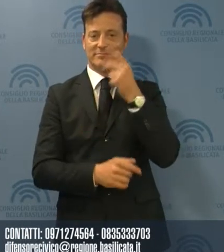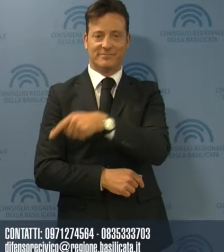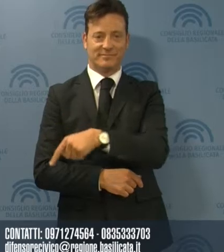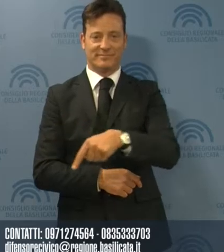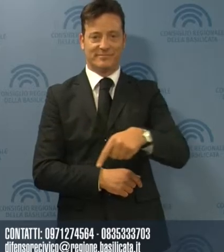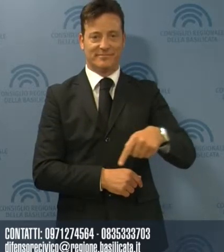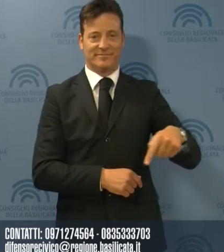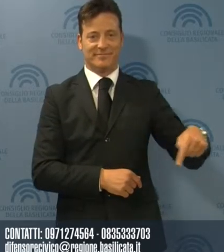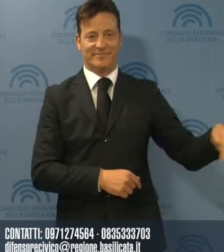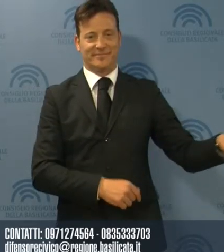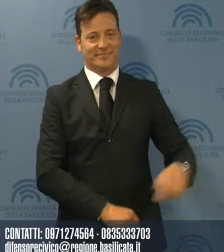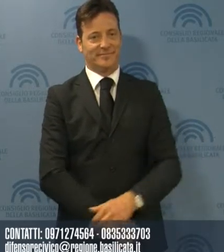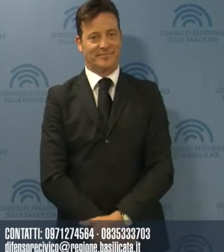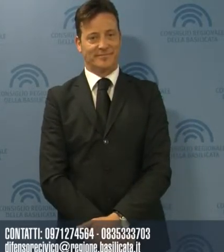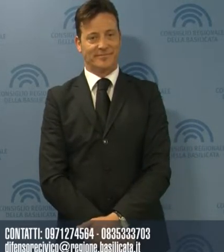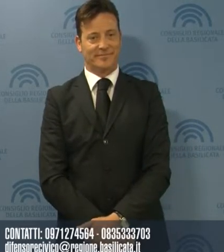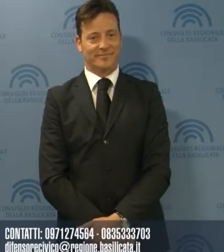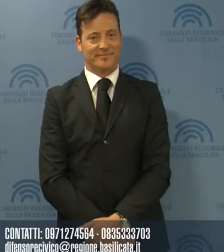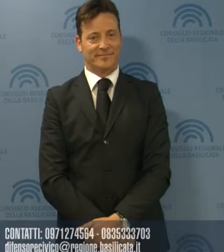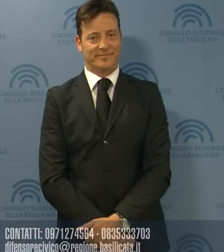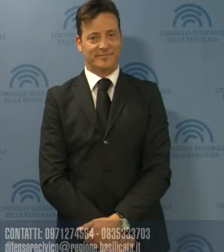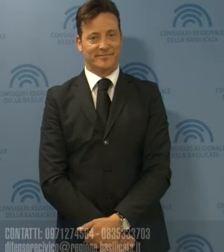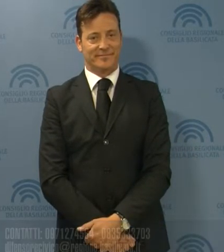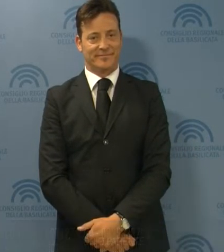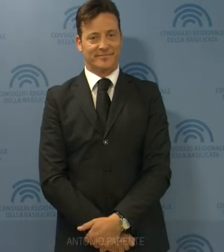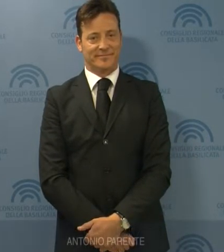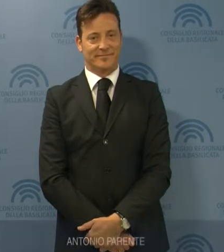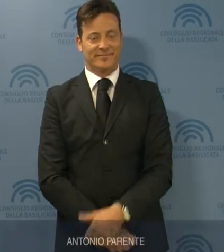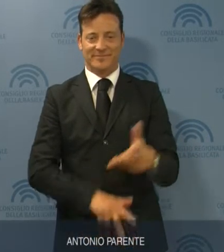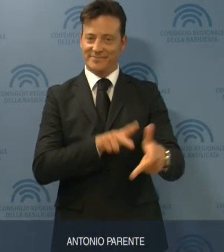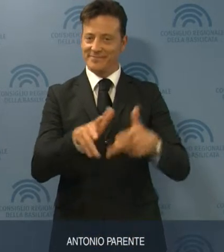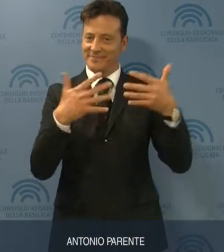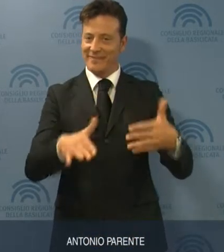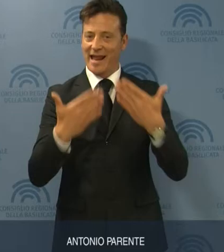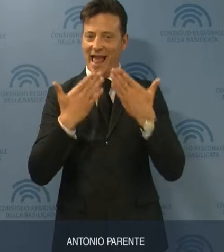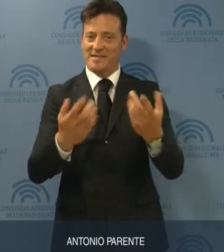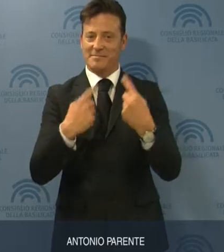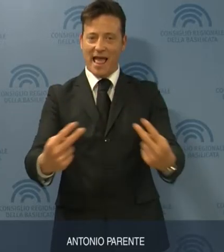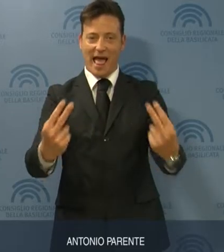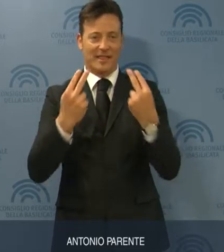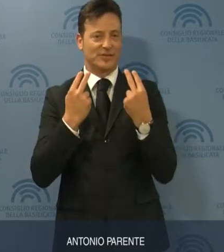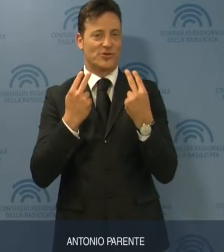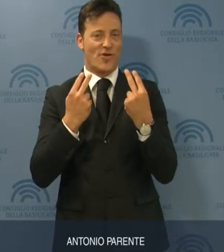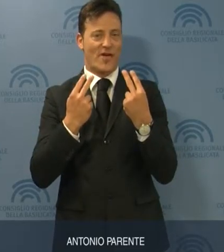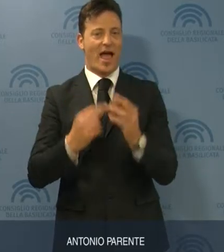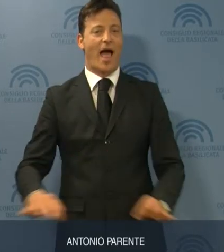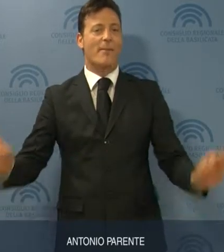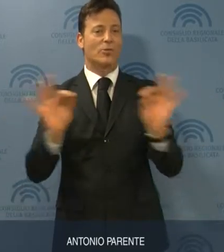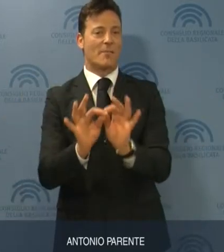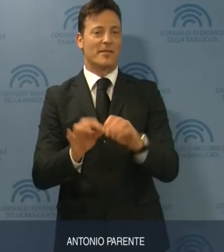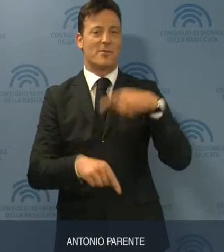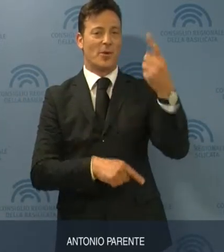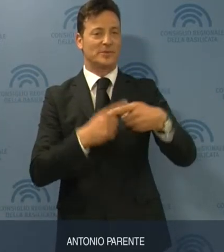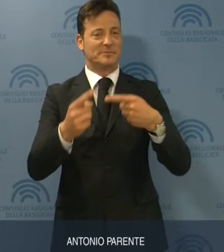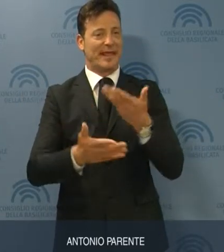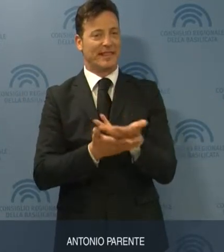quelli che vedete in sovraimpressione. È tutto, grazie per l'attenzione prestata, l'appuntamento